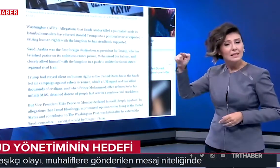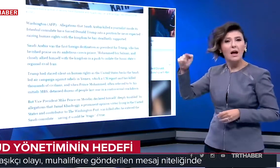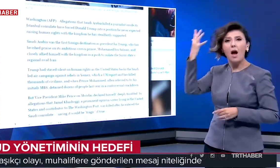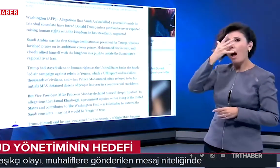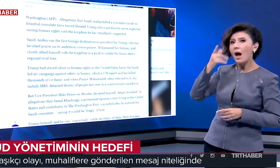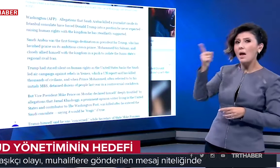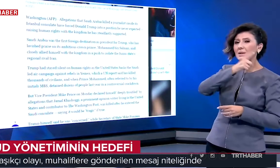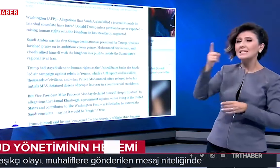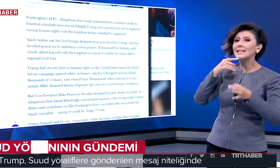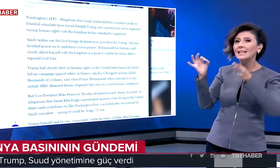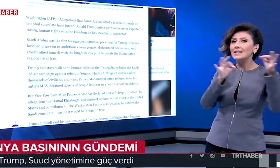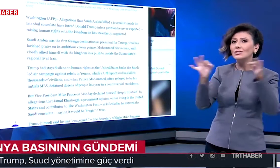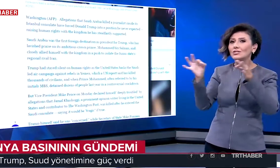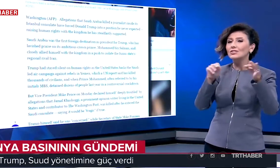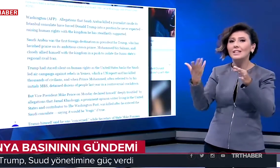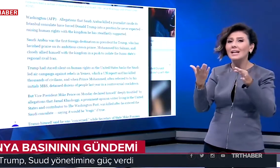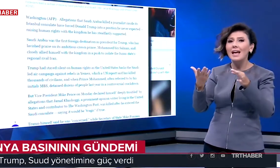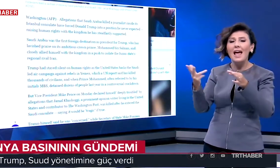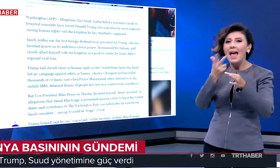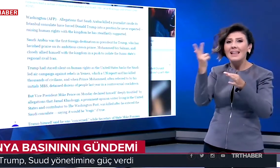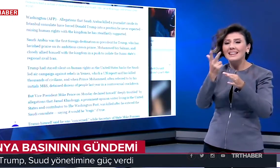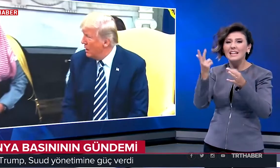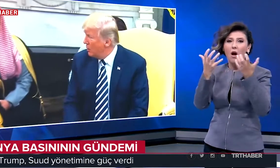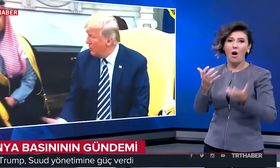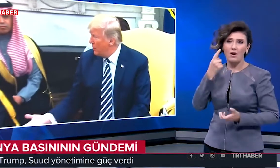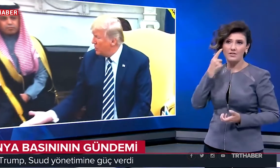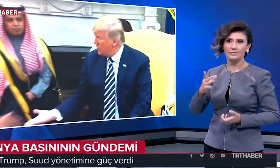Suudi Arabistan ilişkileri üzerindeki etkisine ağırlık verildi.